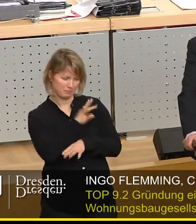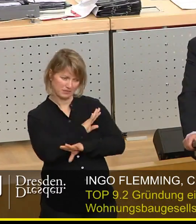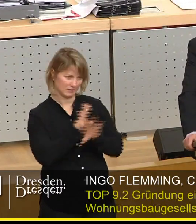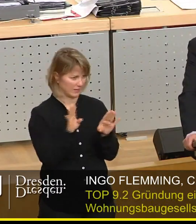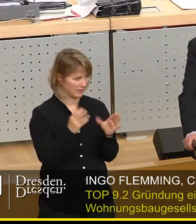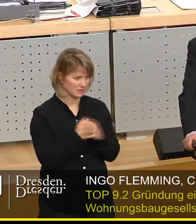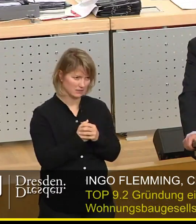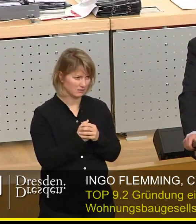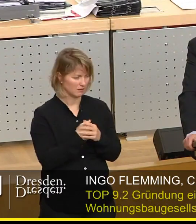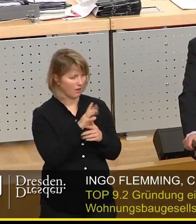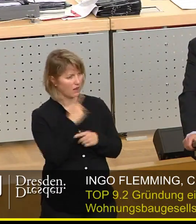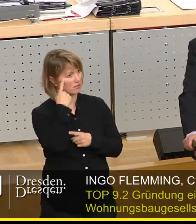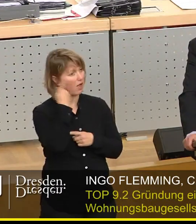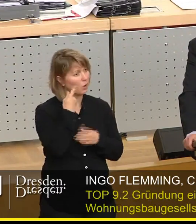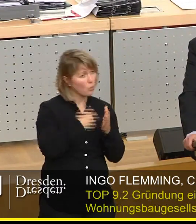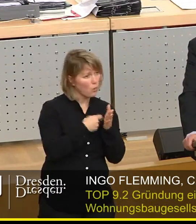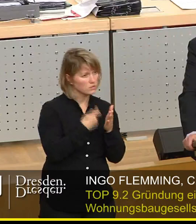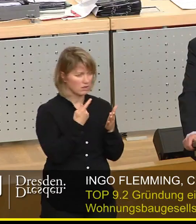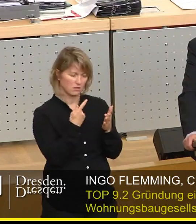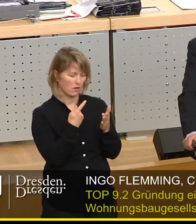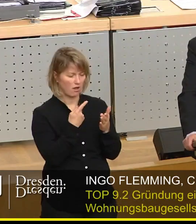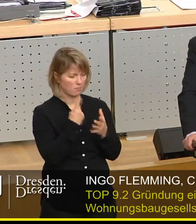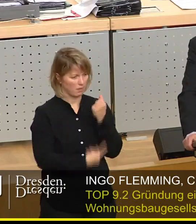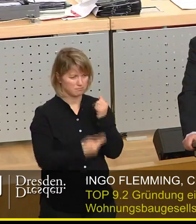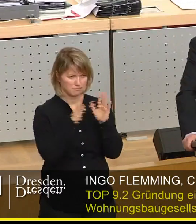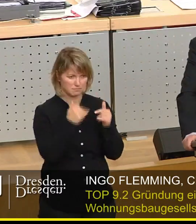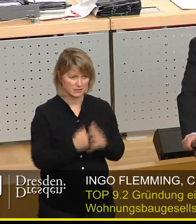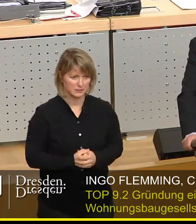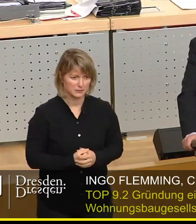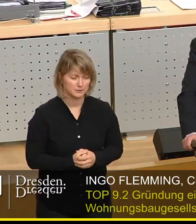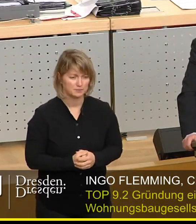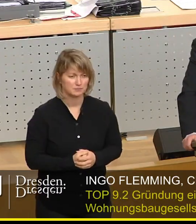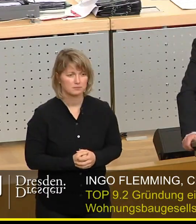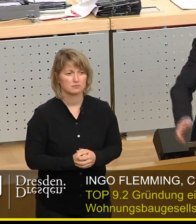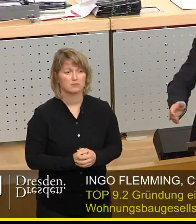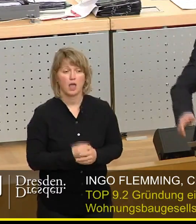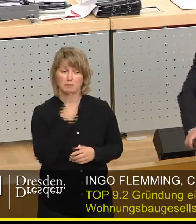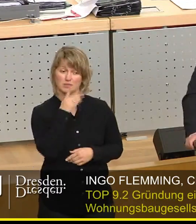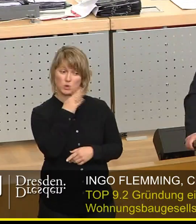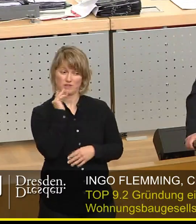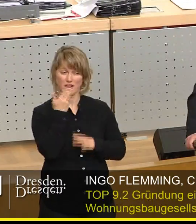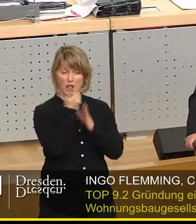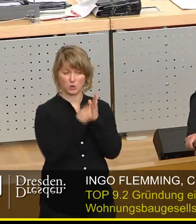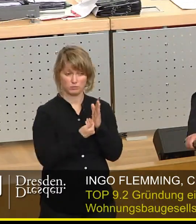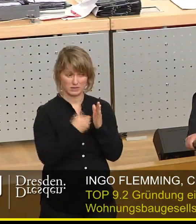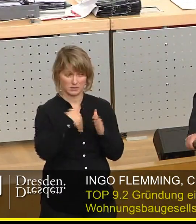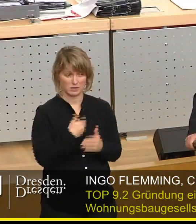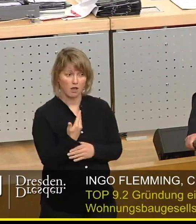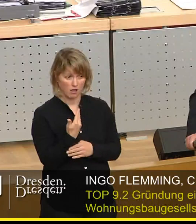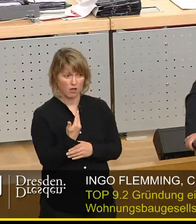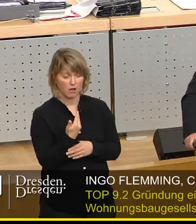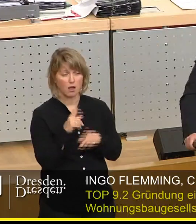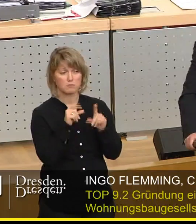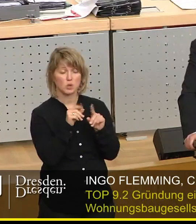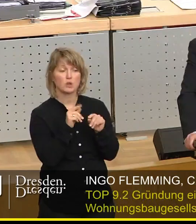und des reduzierten Kostenbewusstseins unter. So, und all diese Argumente haben ja offensichtlich auch zumindest